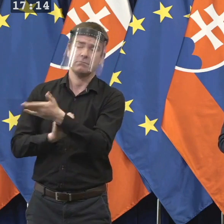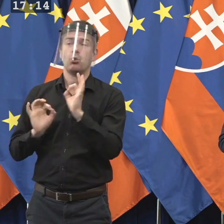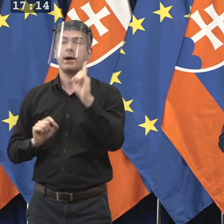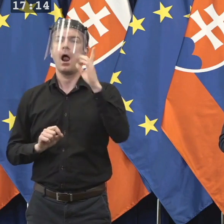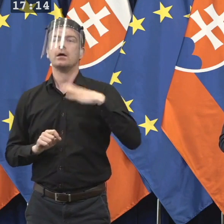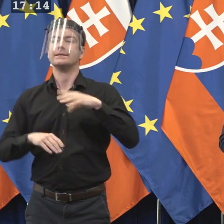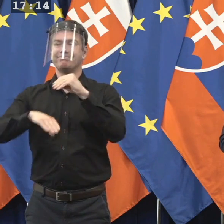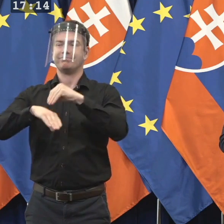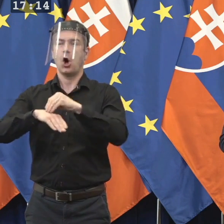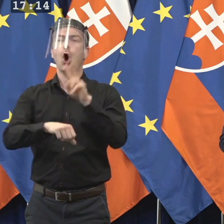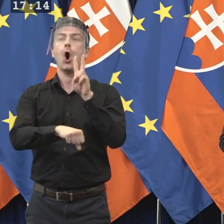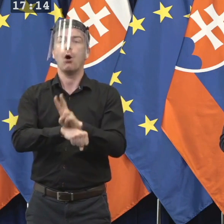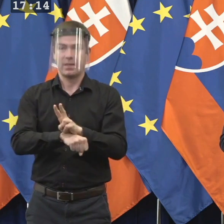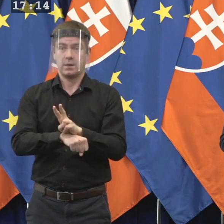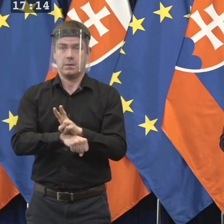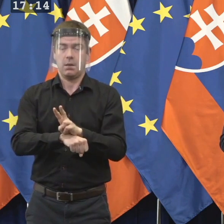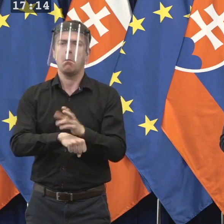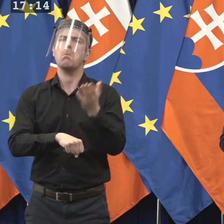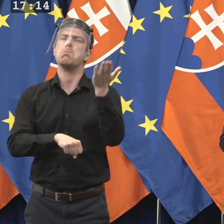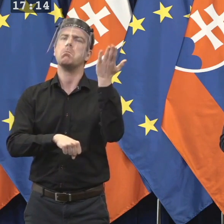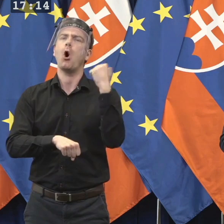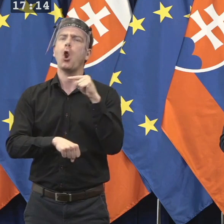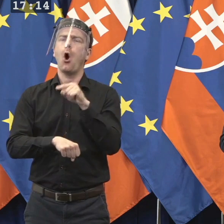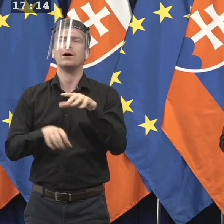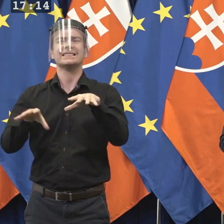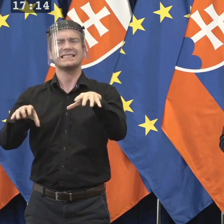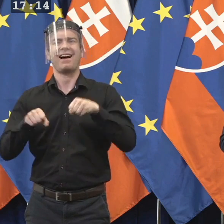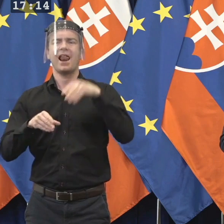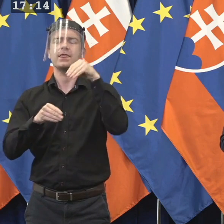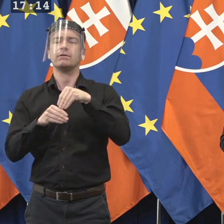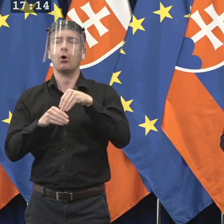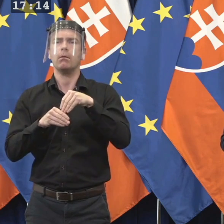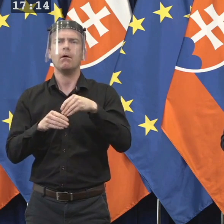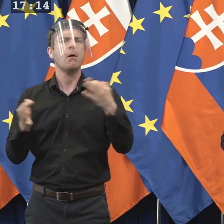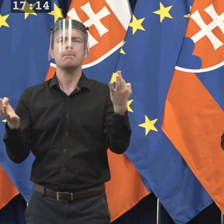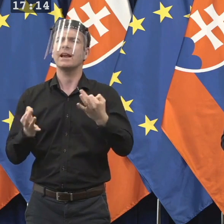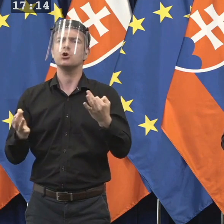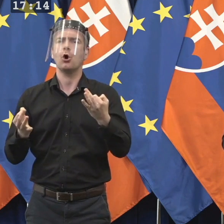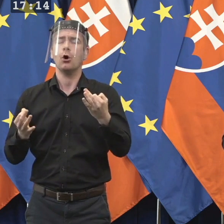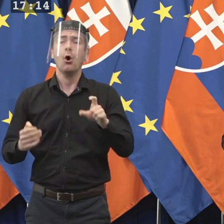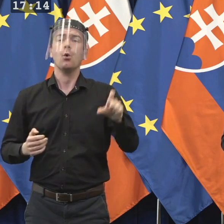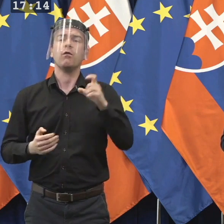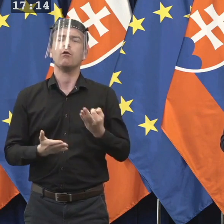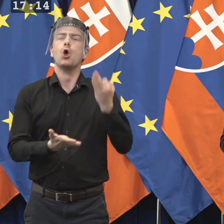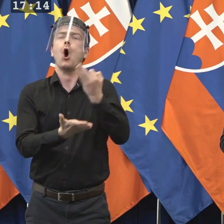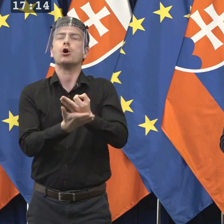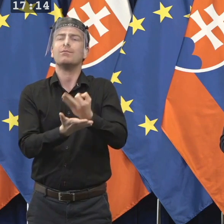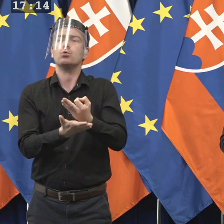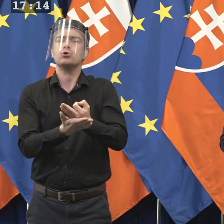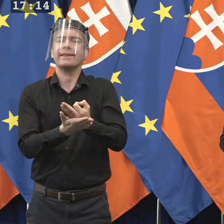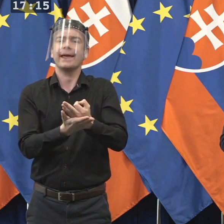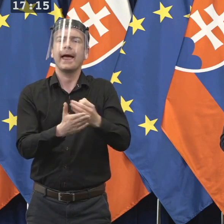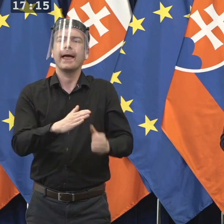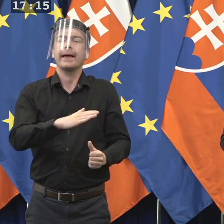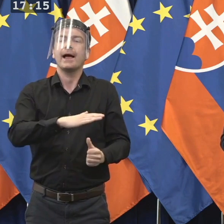ktoré je vydané a ktoré je v platnosti, bolo vydané po odporúčeniu ústredného krízového štábu a bolo vydané hlavným hygienikom a